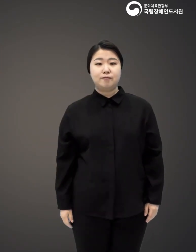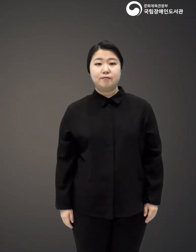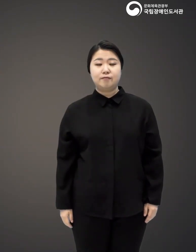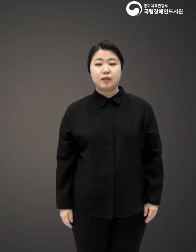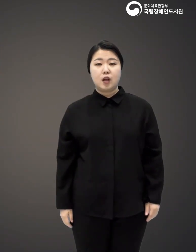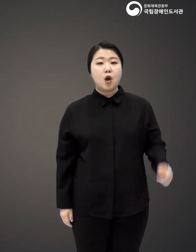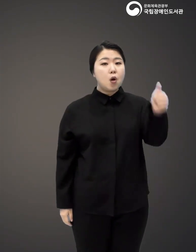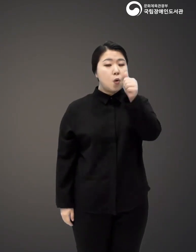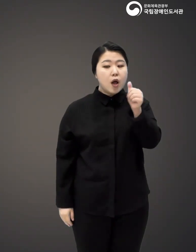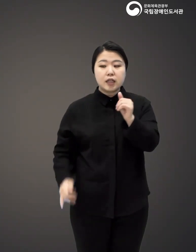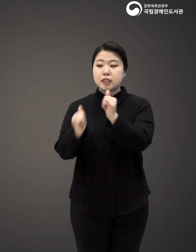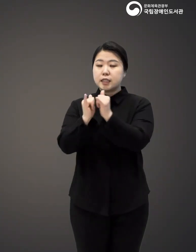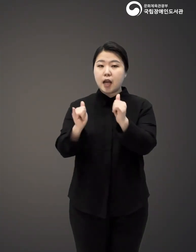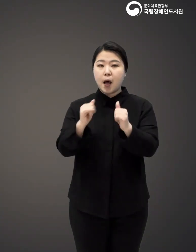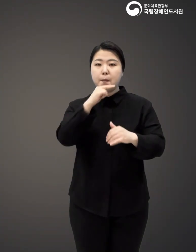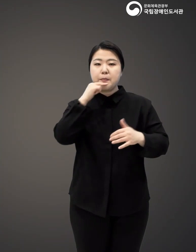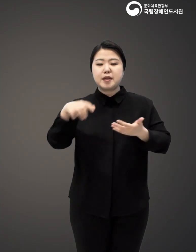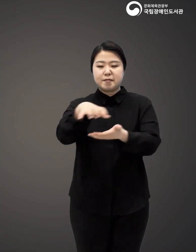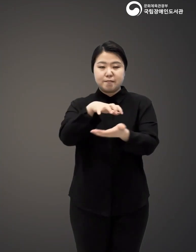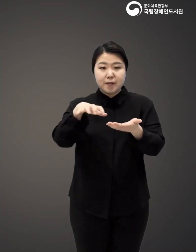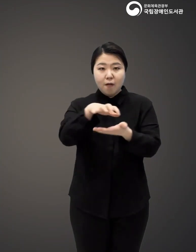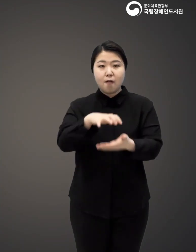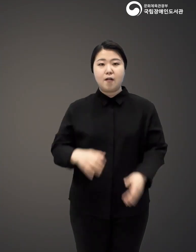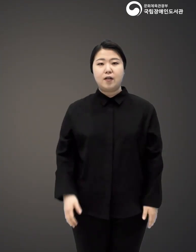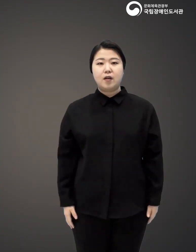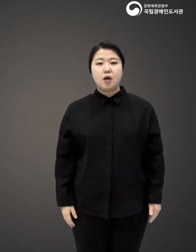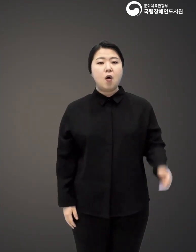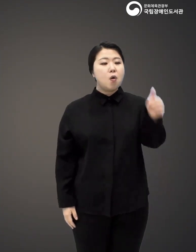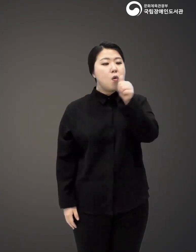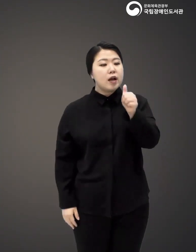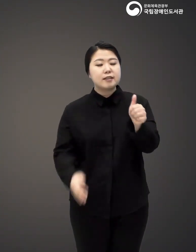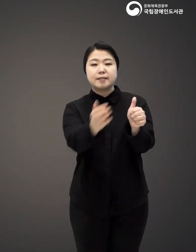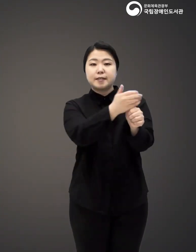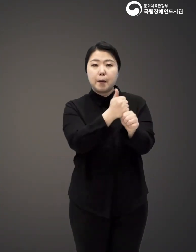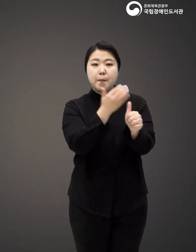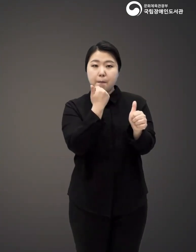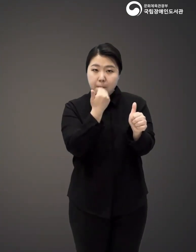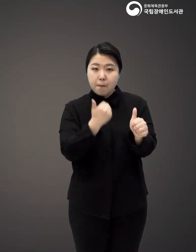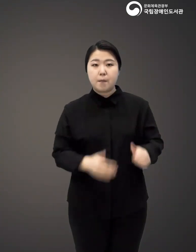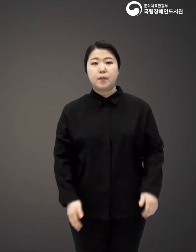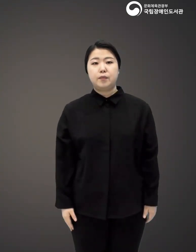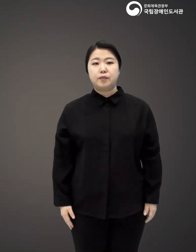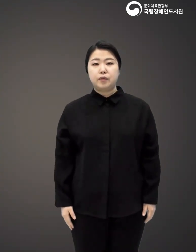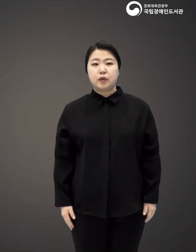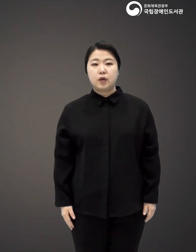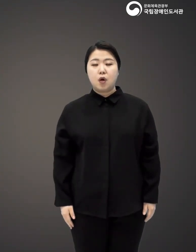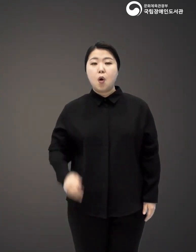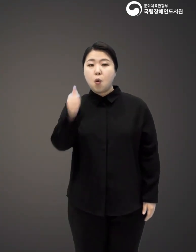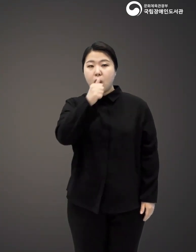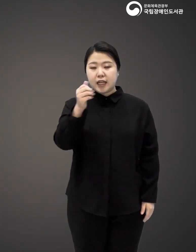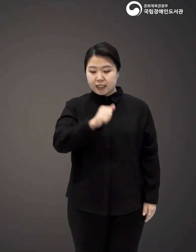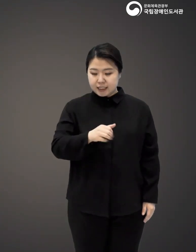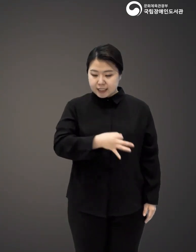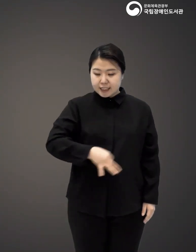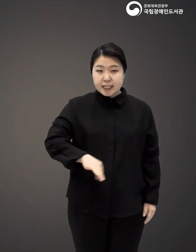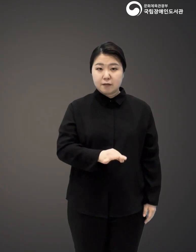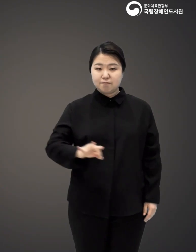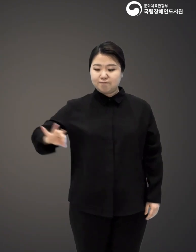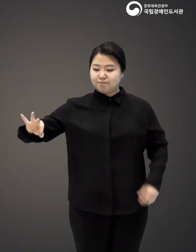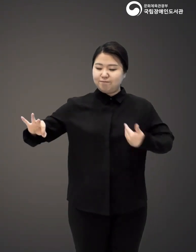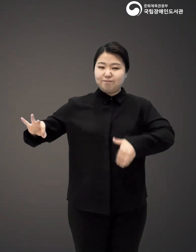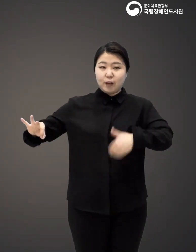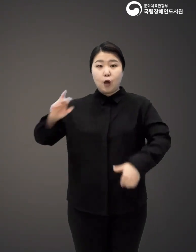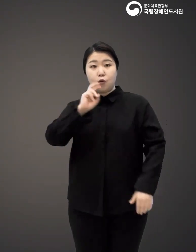고양이 피를 사람 피에 섞고 고양이를 먹고 내장으로 현악기를